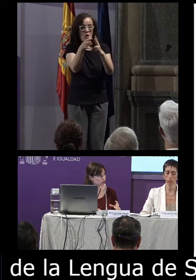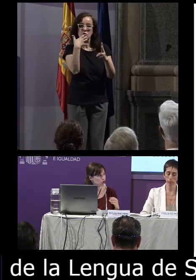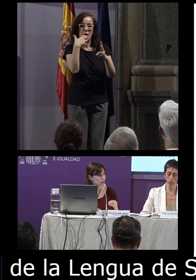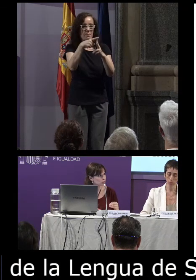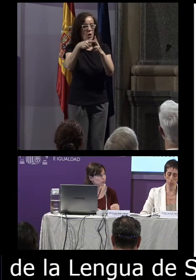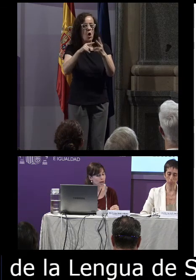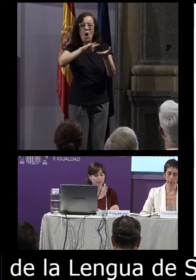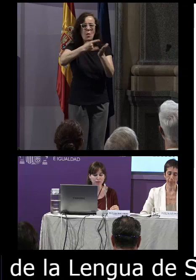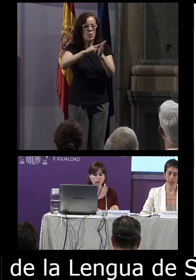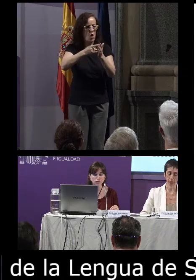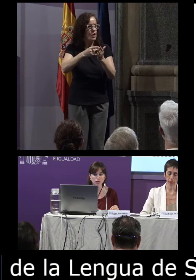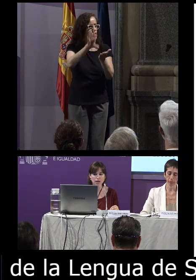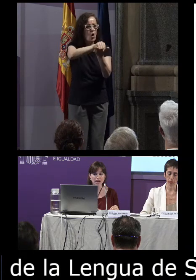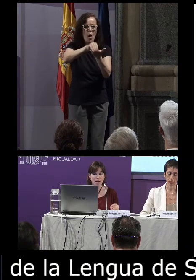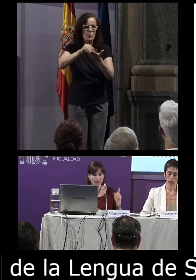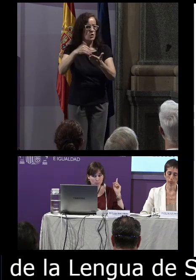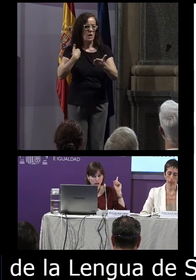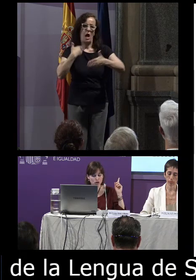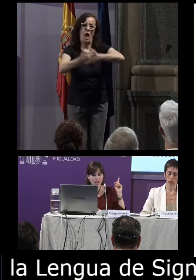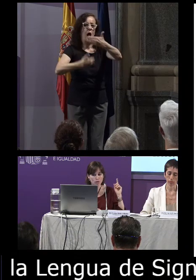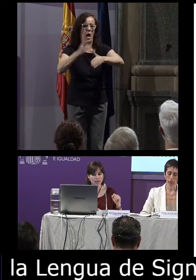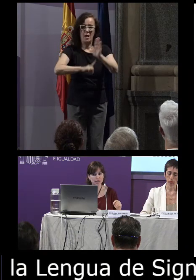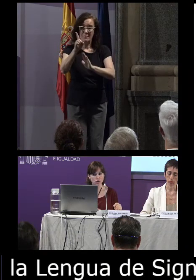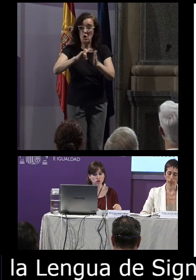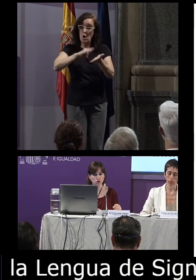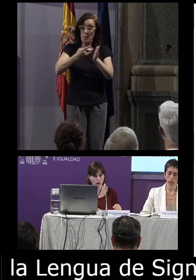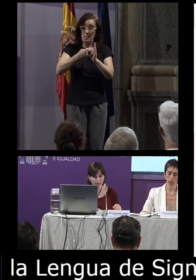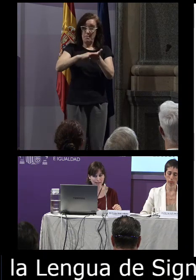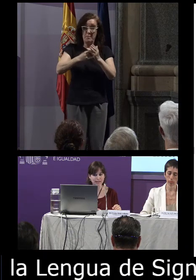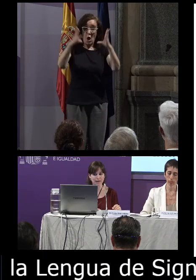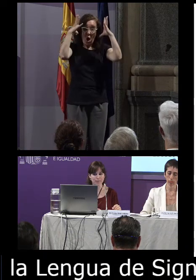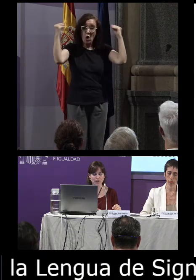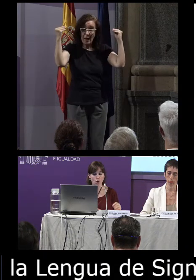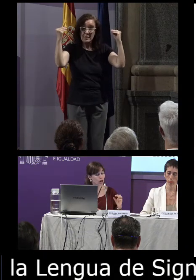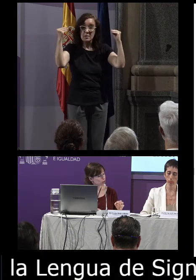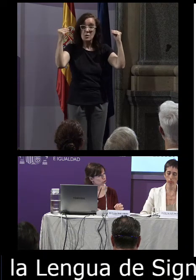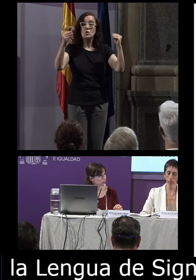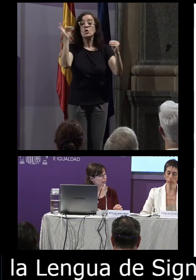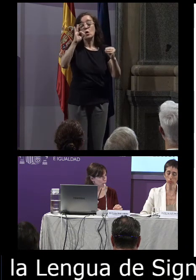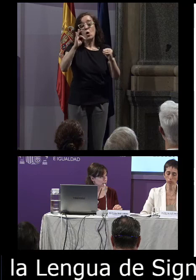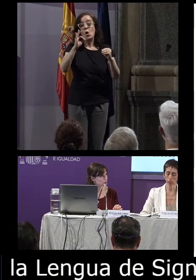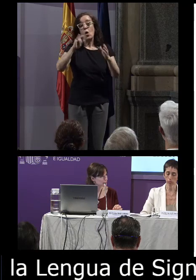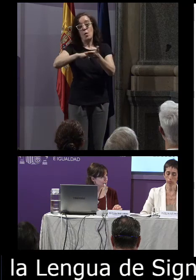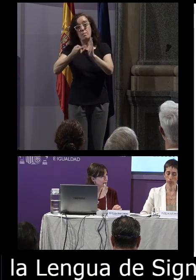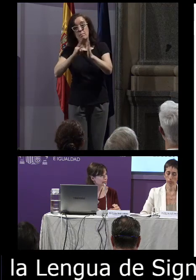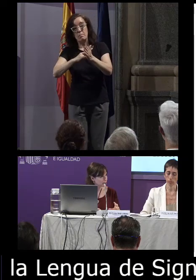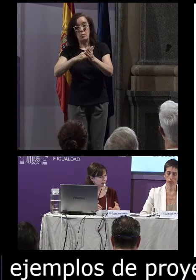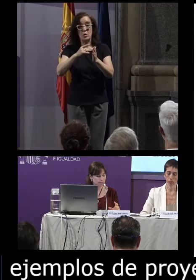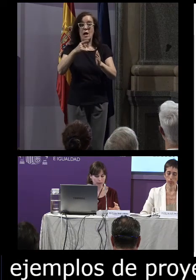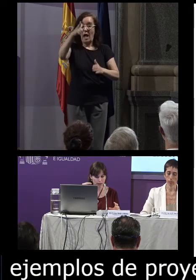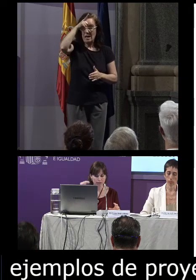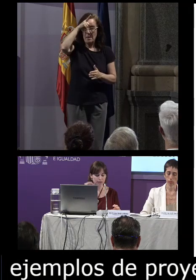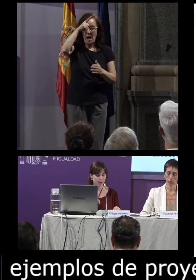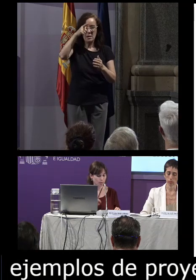proyectos de corpos muy avanzados para el proyecto de la lengua de signos holandesa o el proyecto de la lengua de signos alemana también